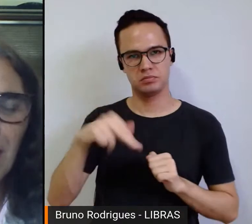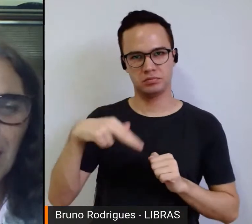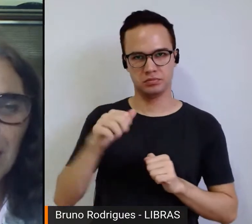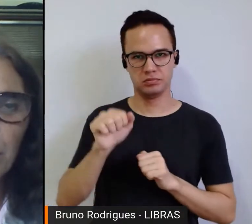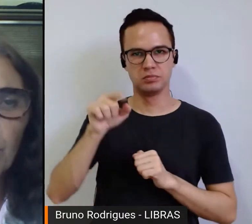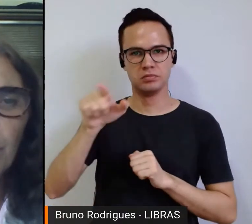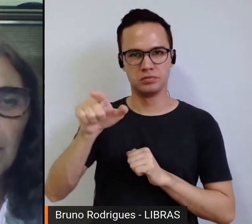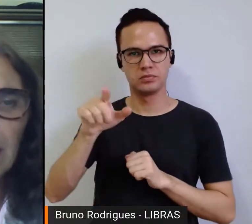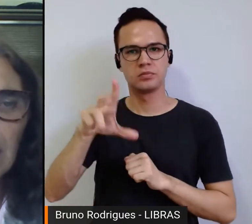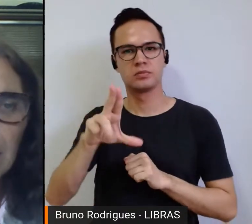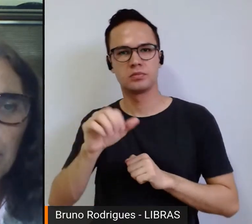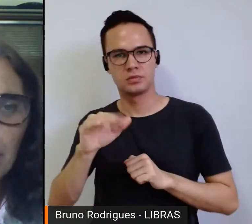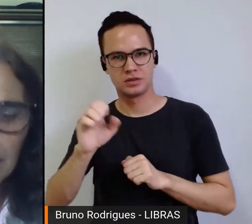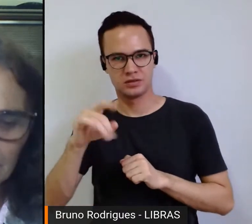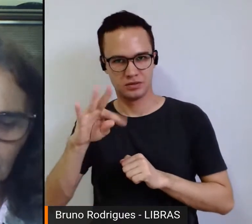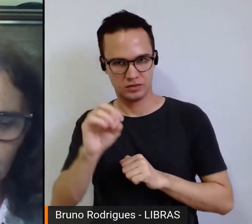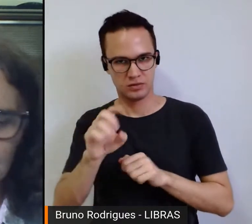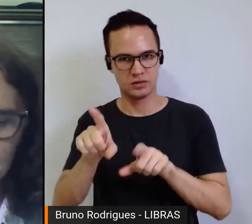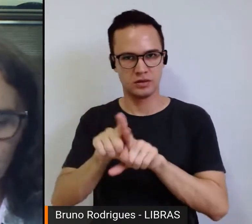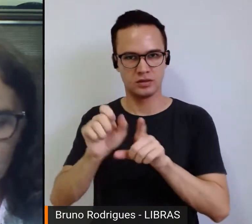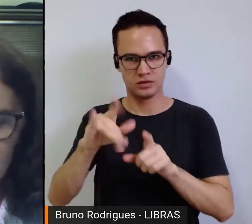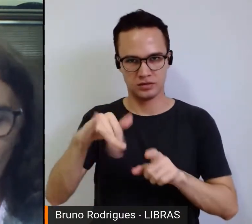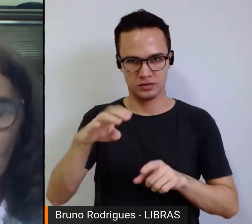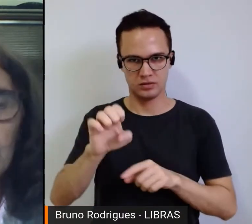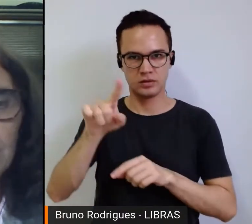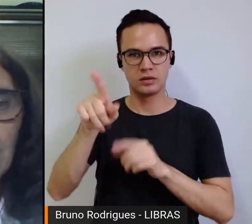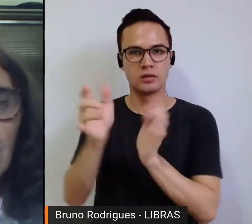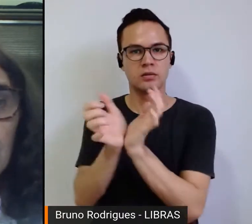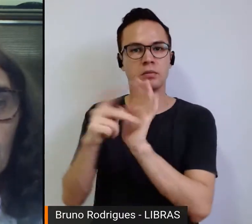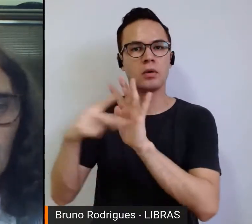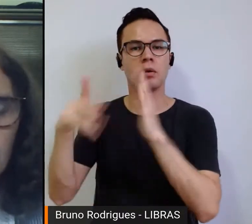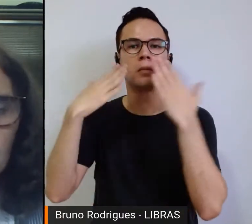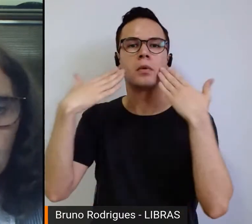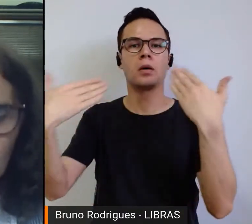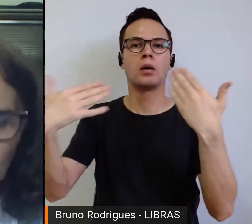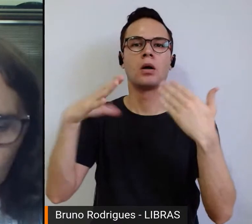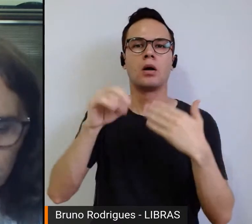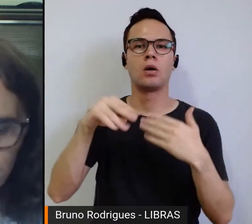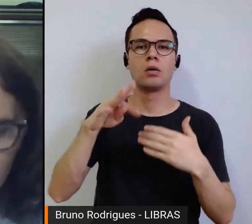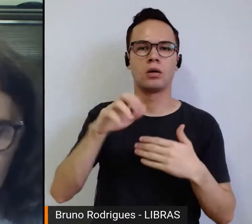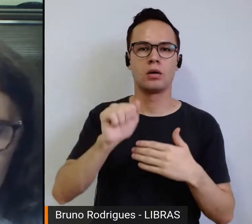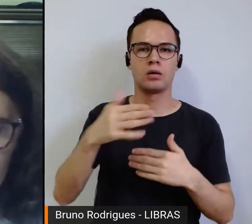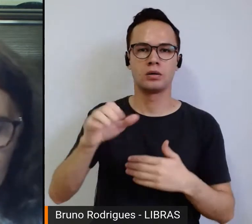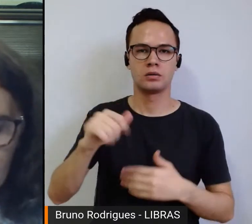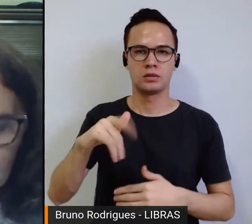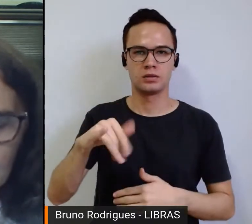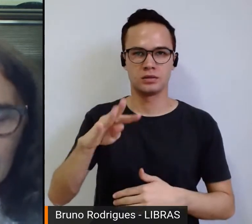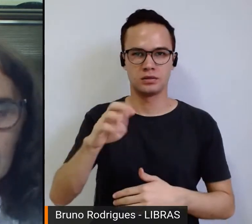Castro, Aira Bonfim e Aline Pelegrino da exposição Contra-ataque Mulheres do Futebol